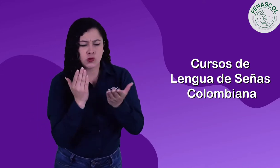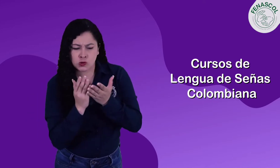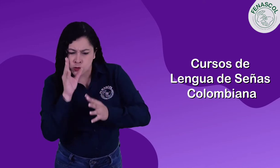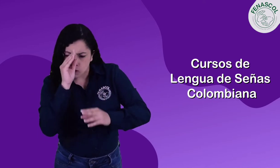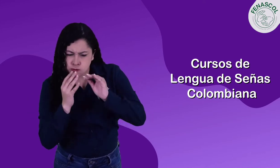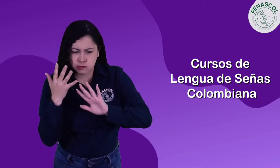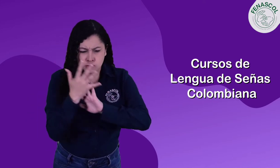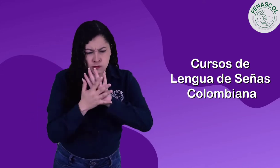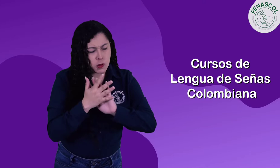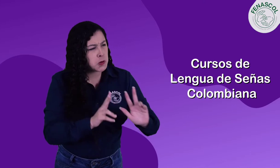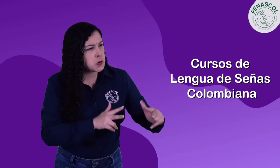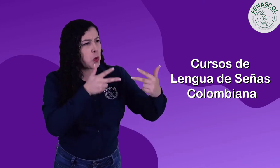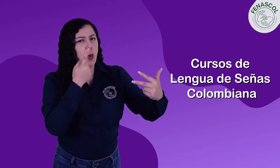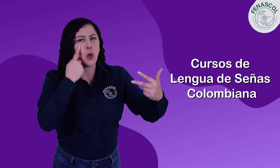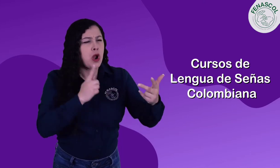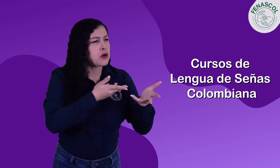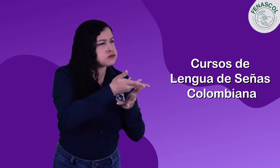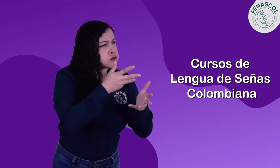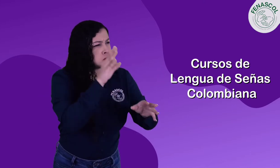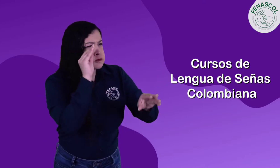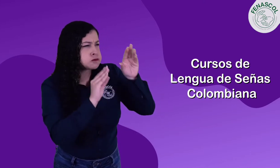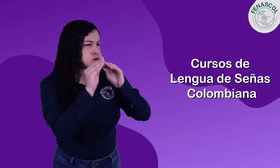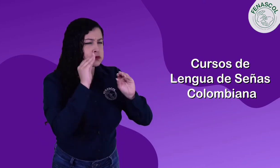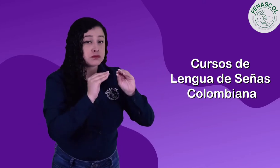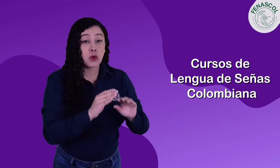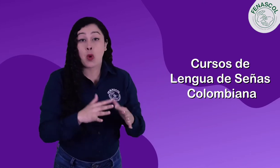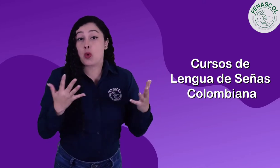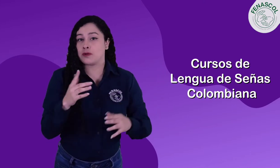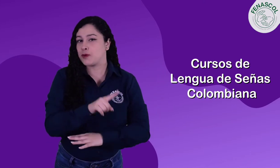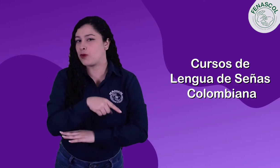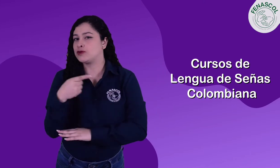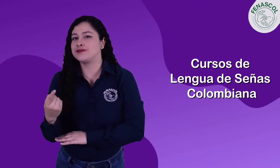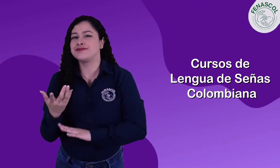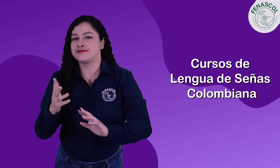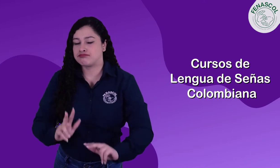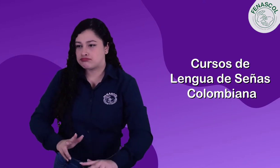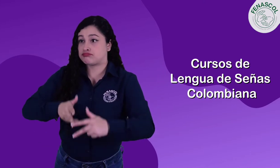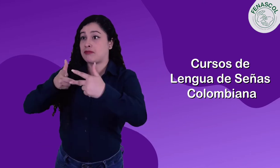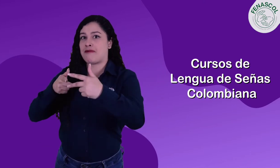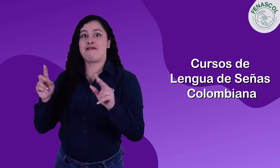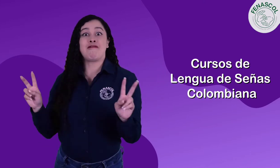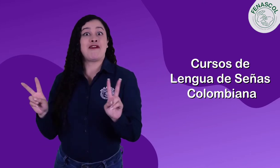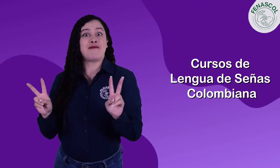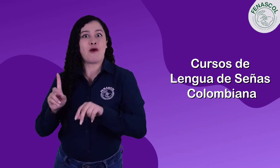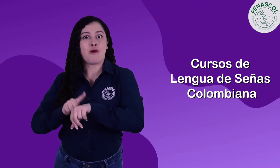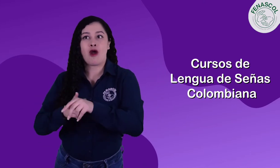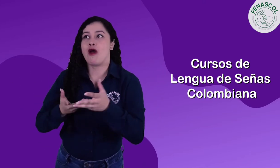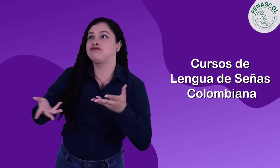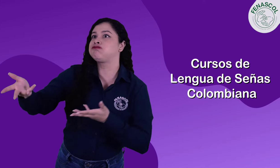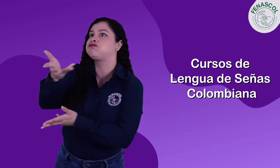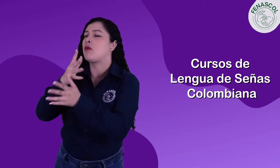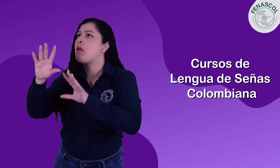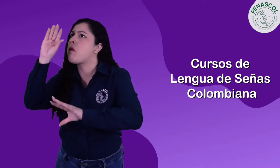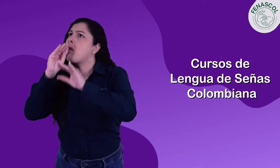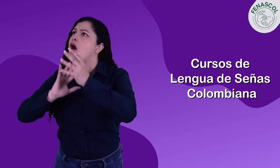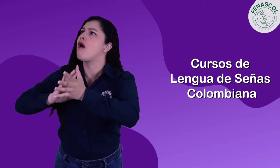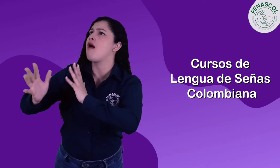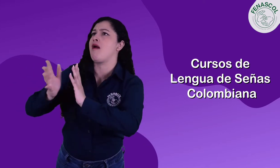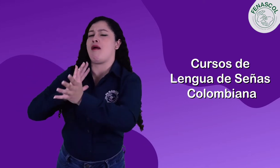estudiante se alterna con clases virtuales ocasionales. También está la modalidad de clases en vivo, las cuales son sincrónicas y de